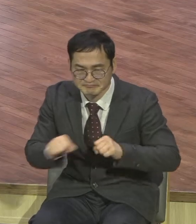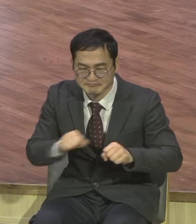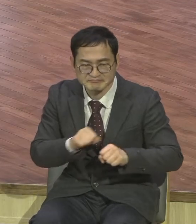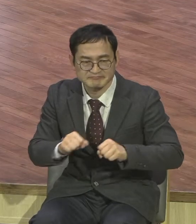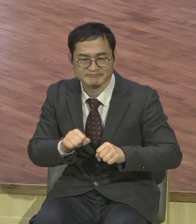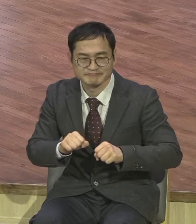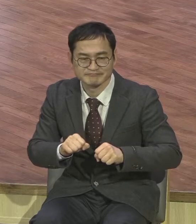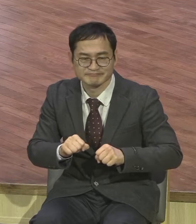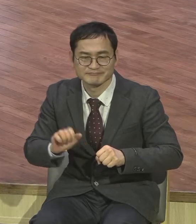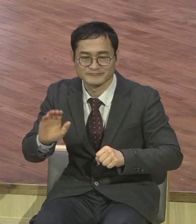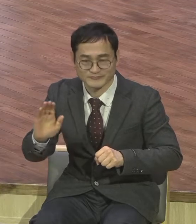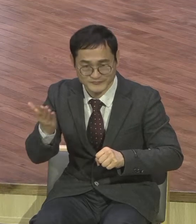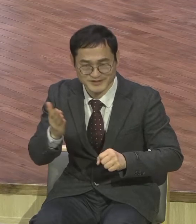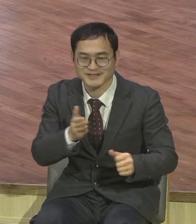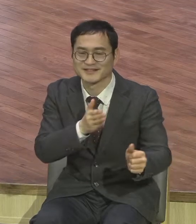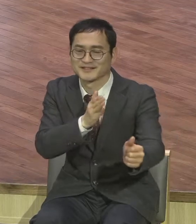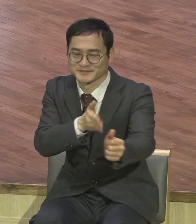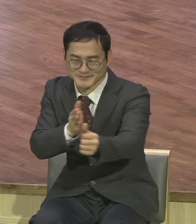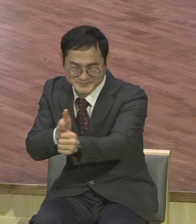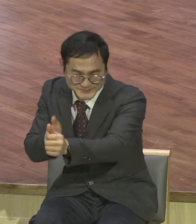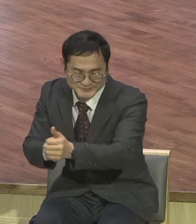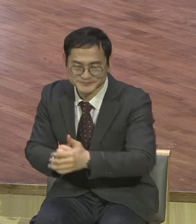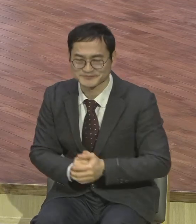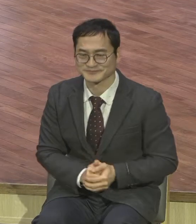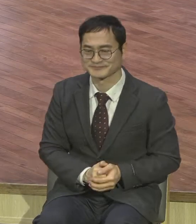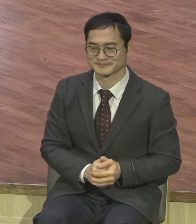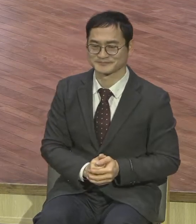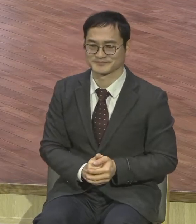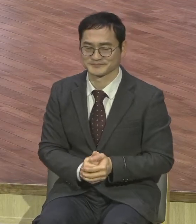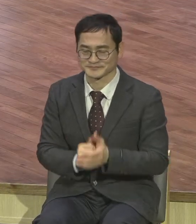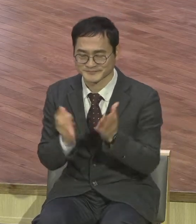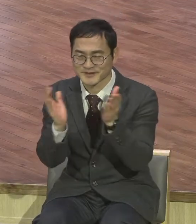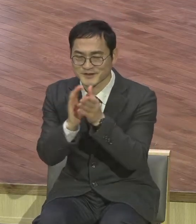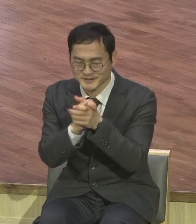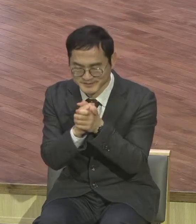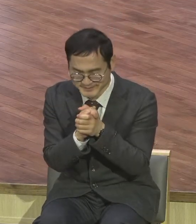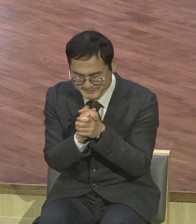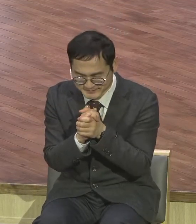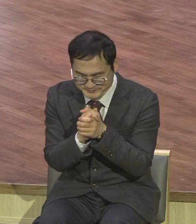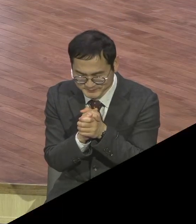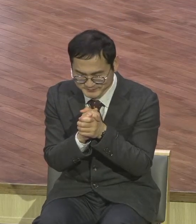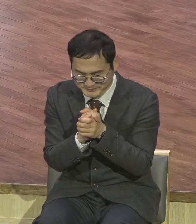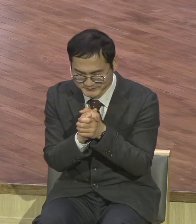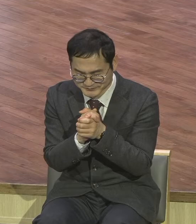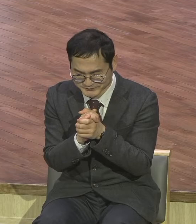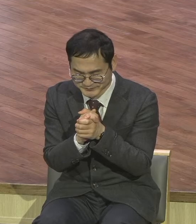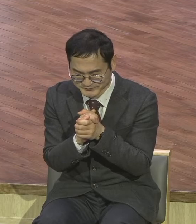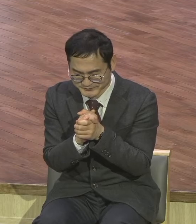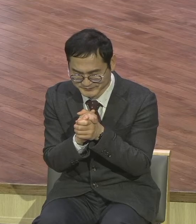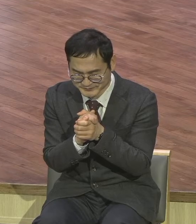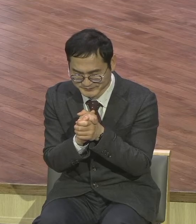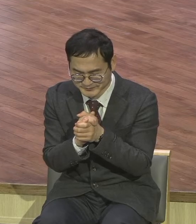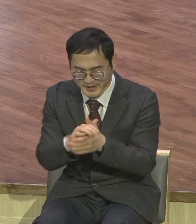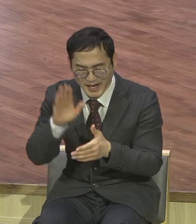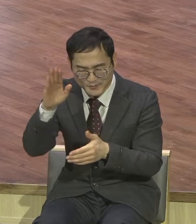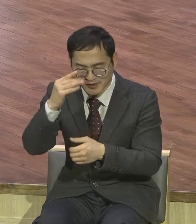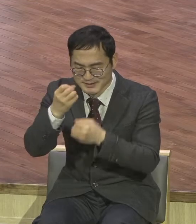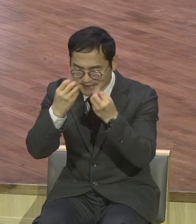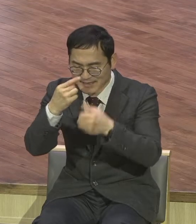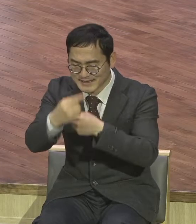기도합시다 아버지 하나님 영계 모든 승도들 새해를 준비하면서 모두 다 확신 인생이